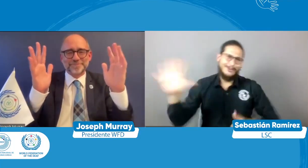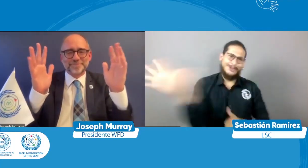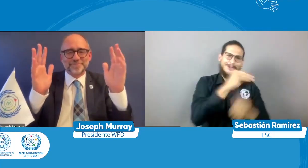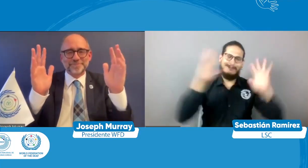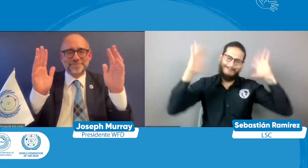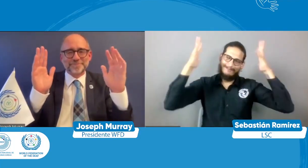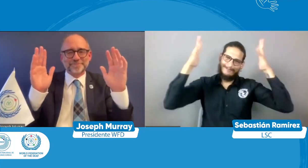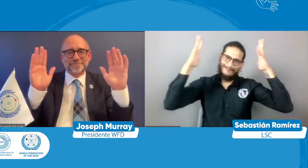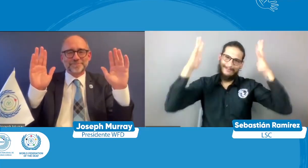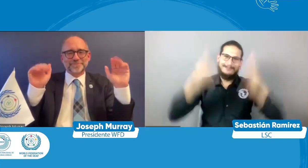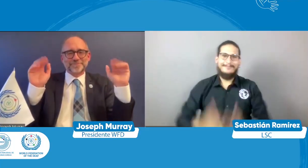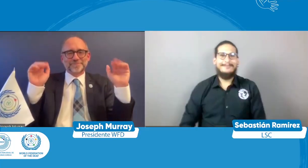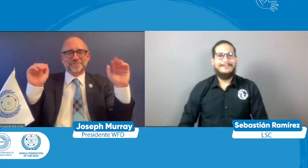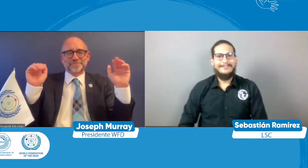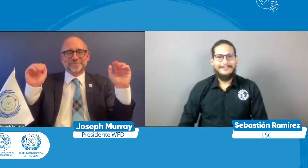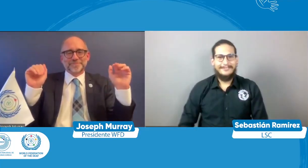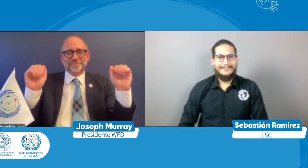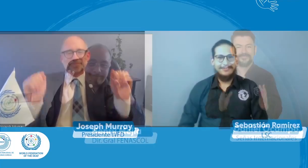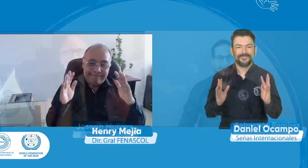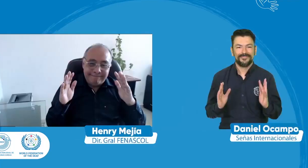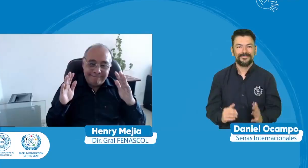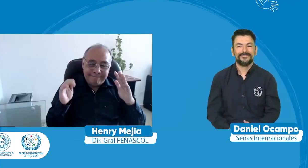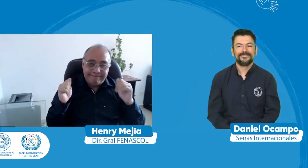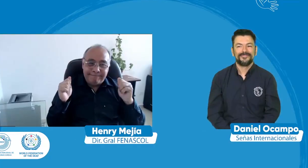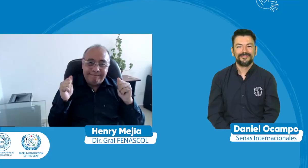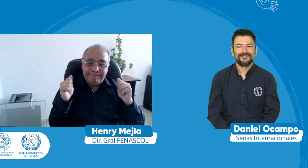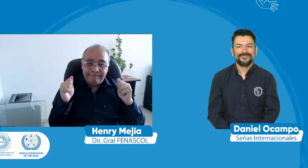de señas 2022 para todos hasta luego